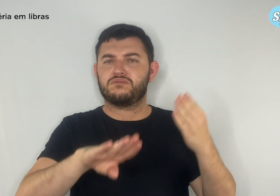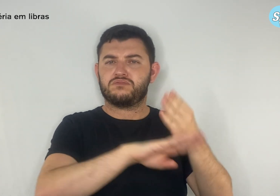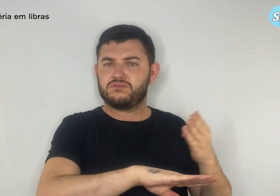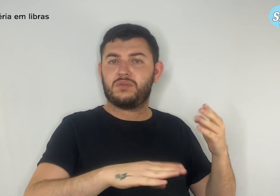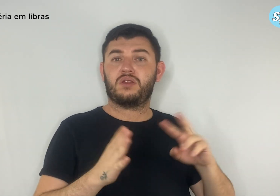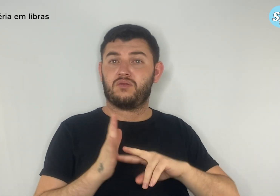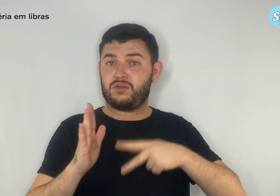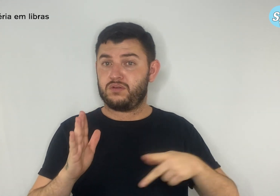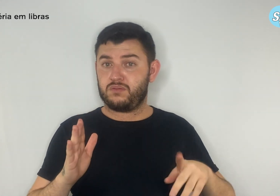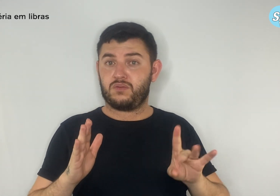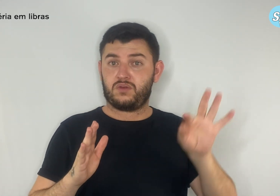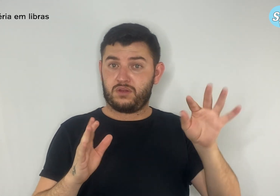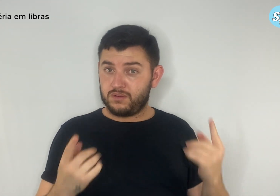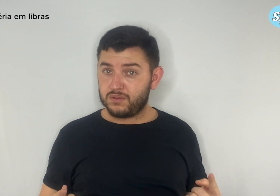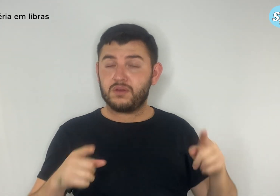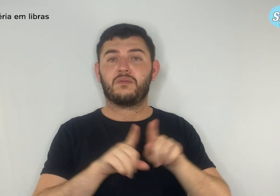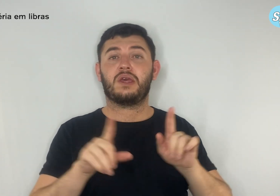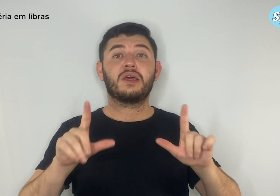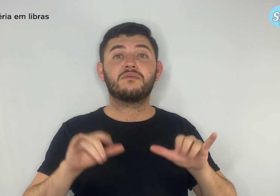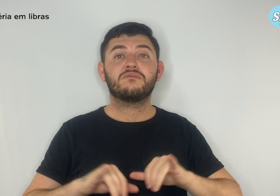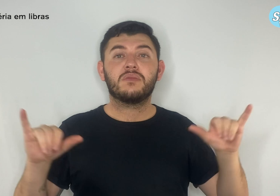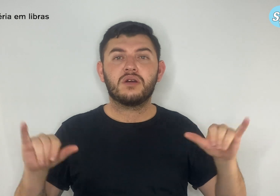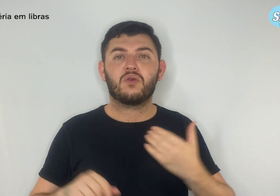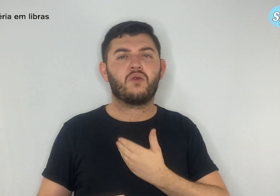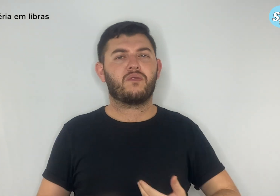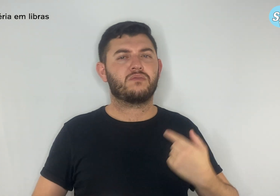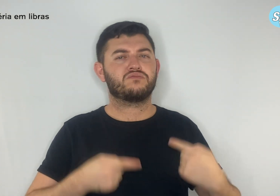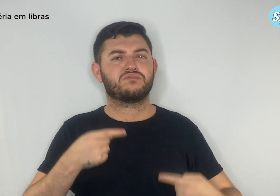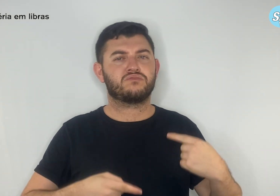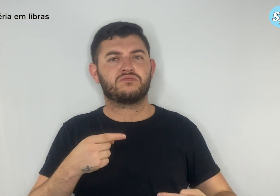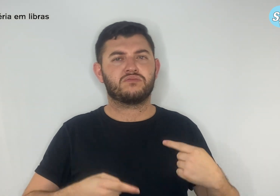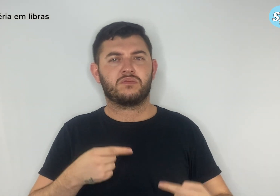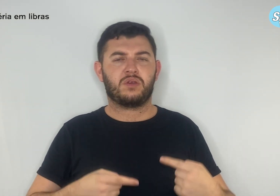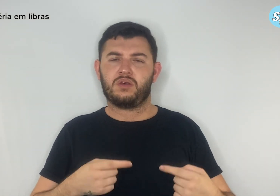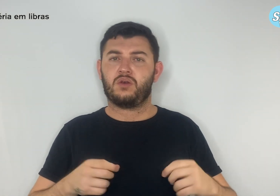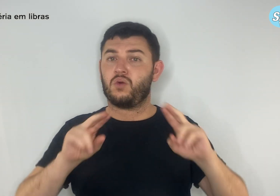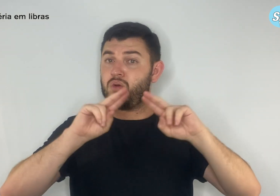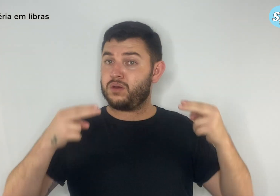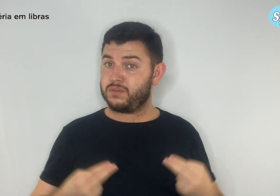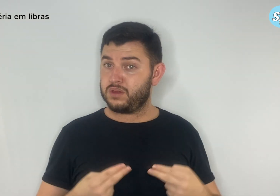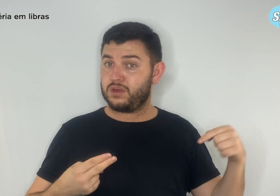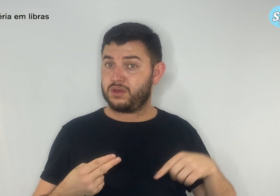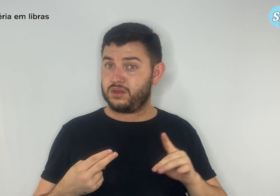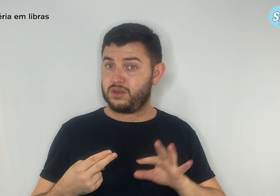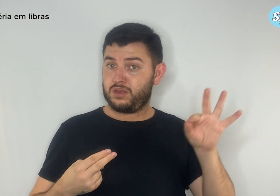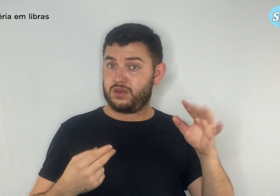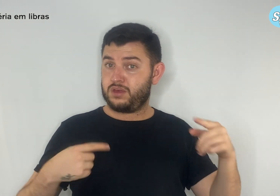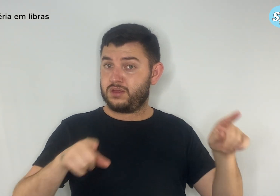campanhas, debates com o governo, com a Câmara Legislativa e com o Ministério